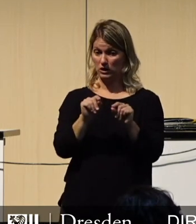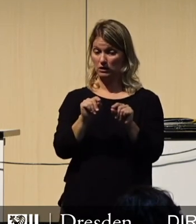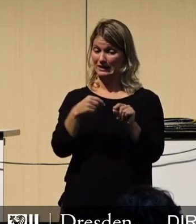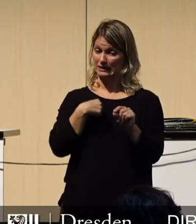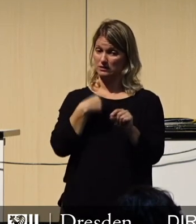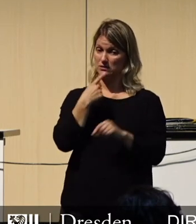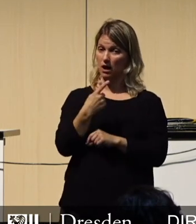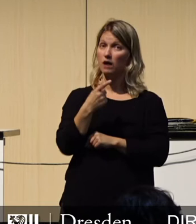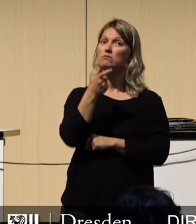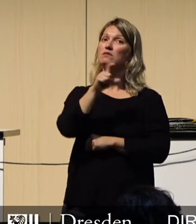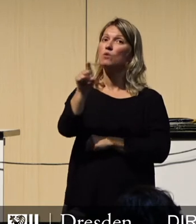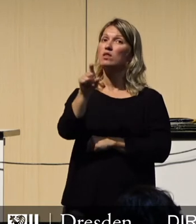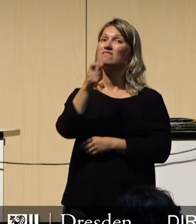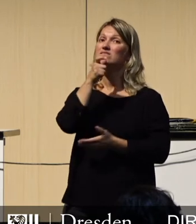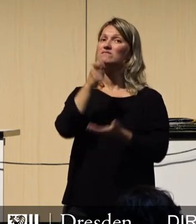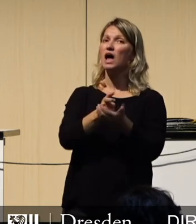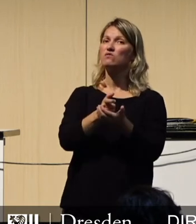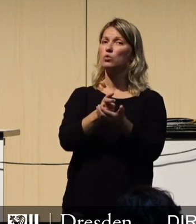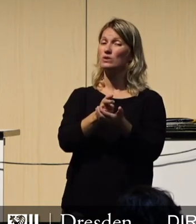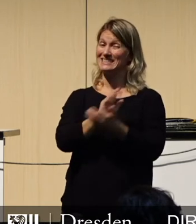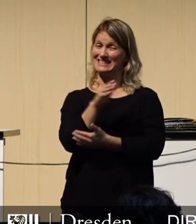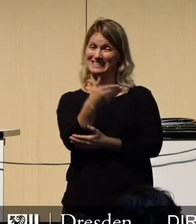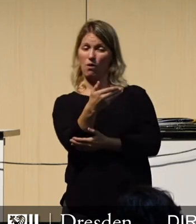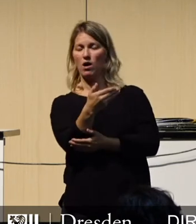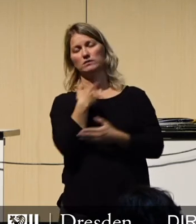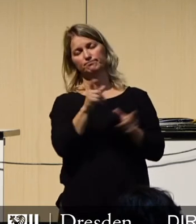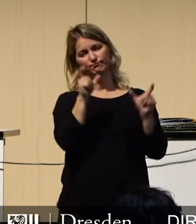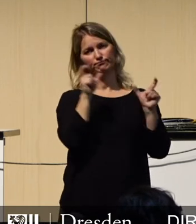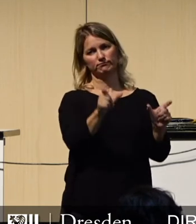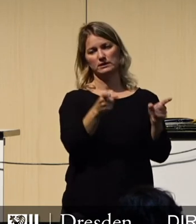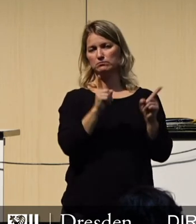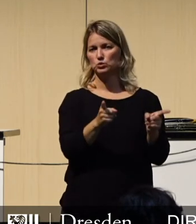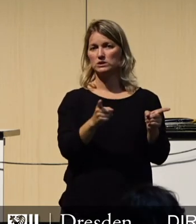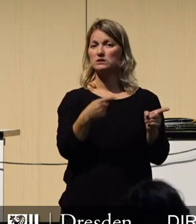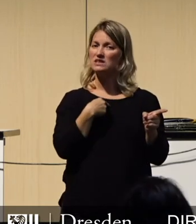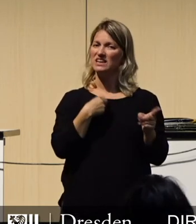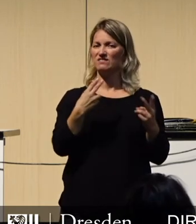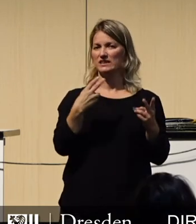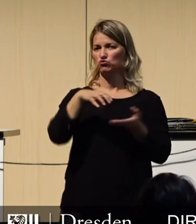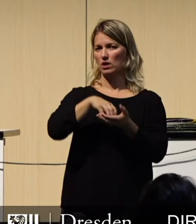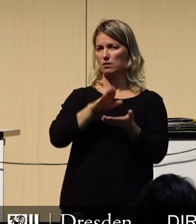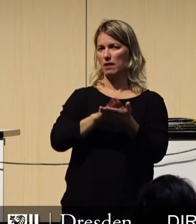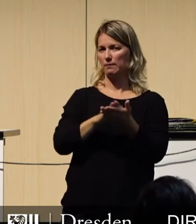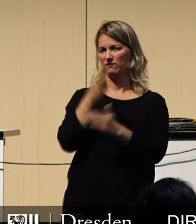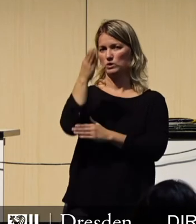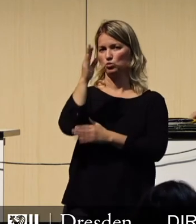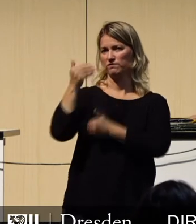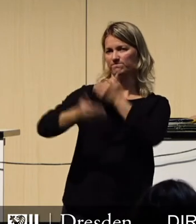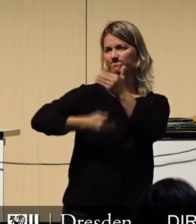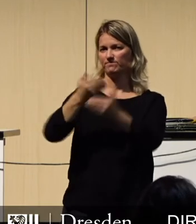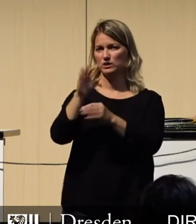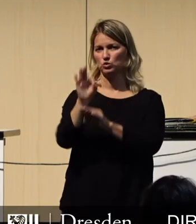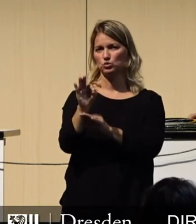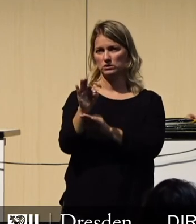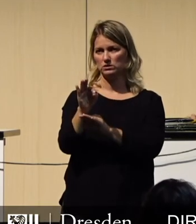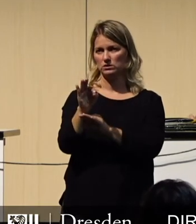dass wir dieses Szenario verhindern und die Zukunftsfähigkeit unserer Stadt erhalten. Eine Zukunftsfähigkeit, um die